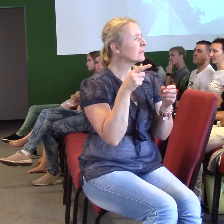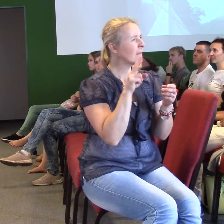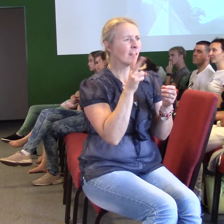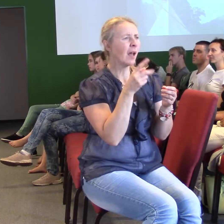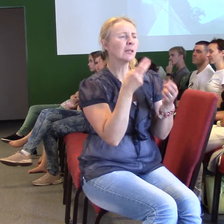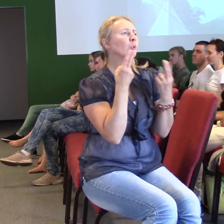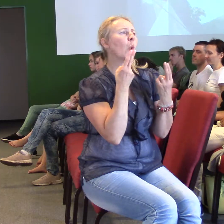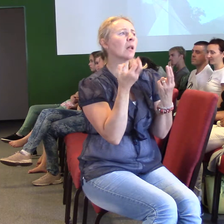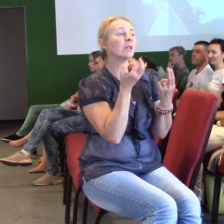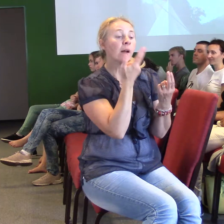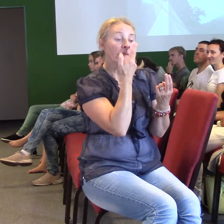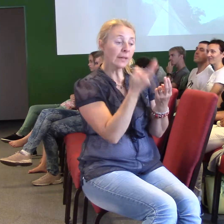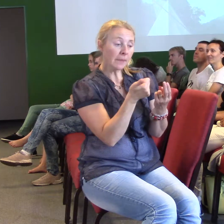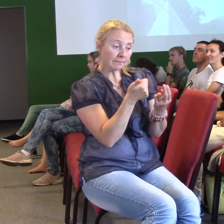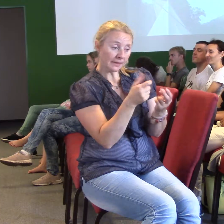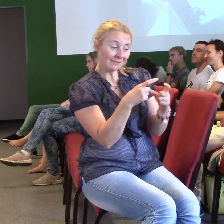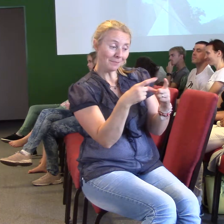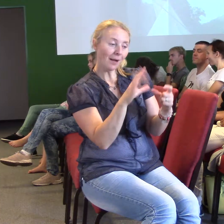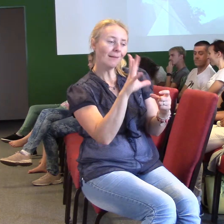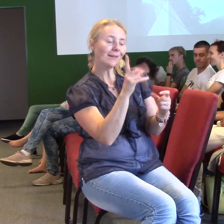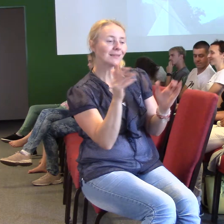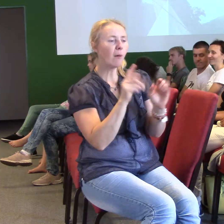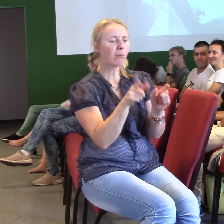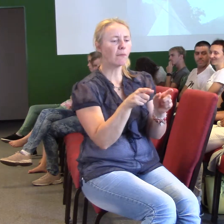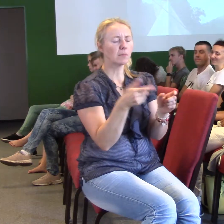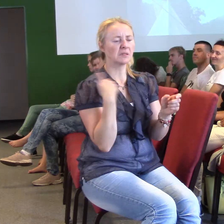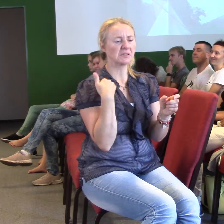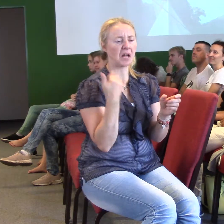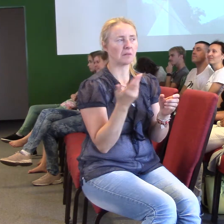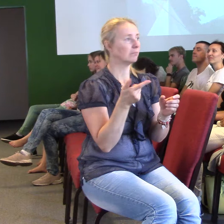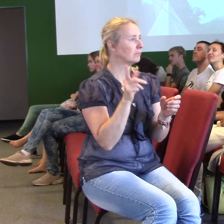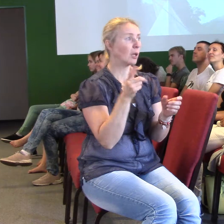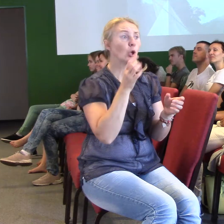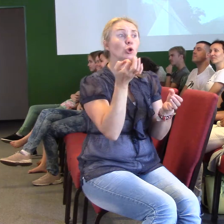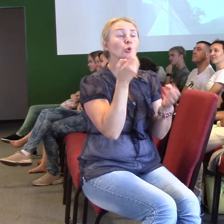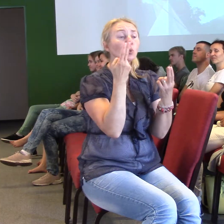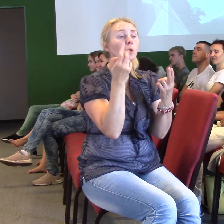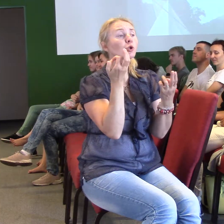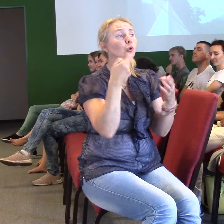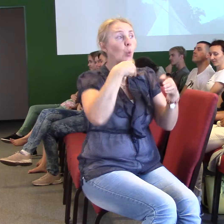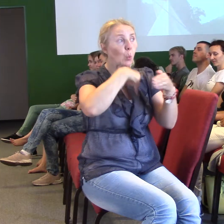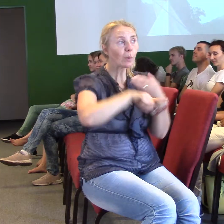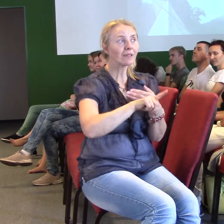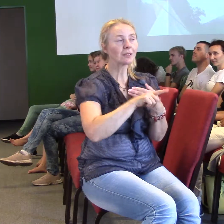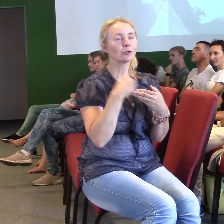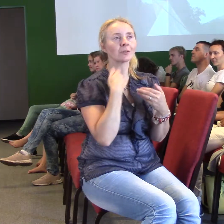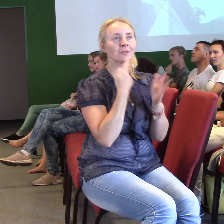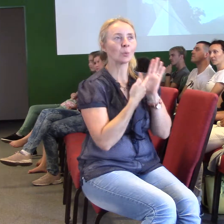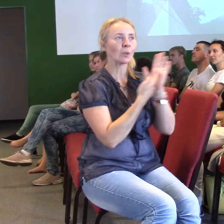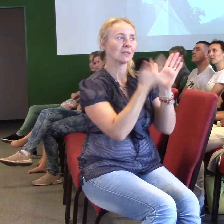to to, že to je Boží slovo. Já bych vám dneska chtěl ukázat takové krátké tři obrazy o tom, co